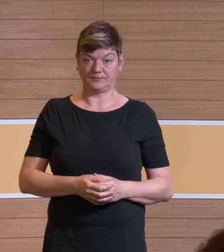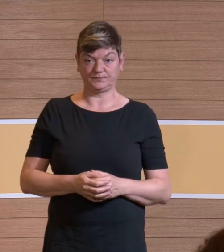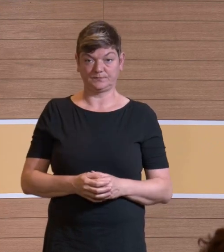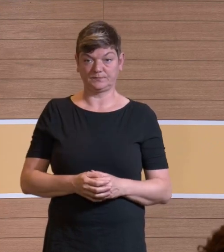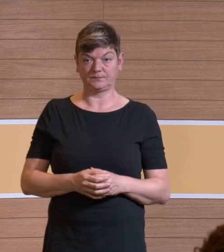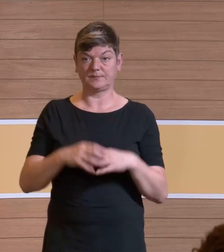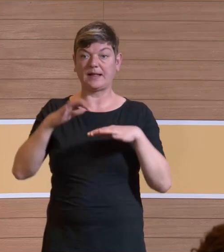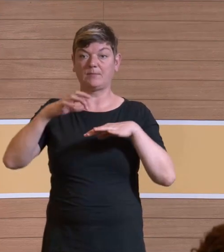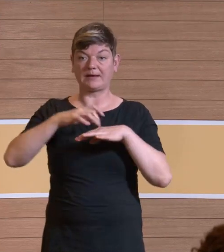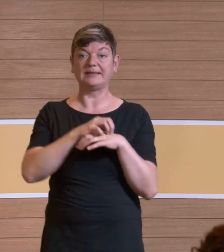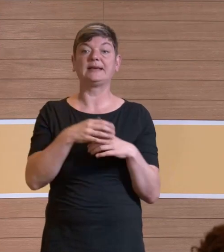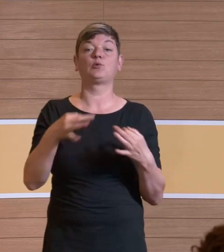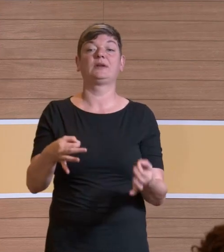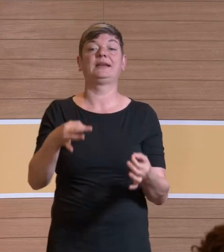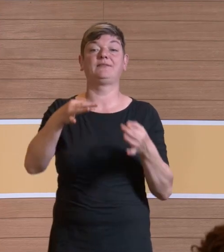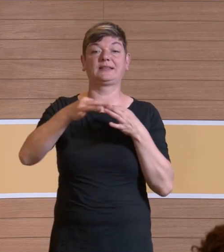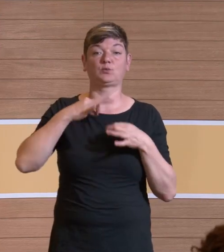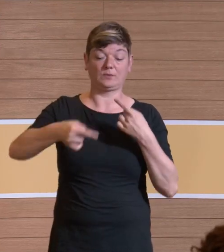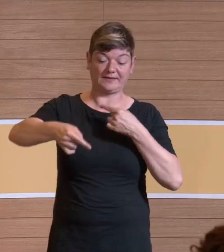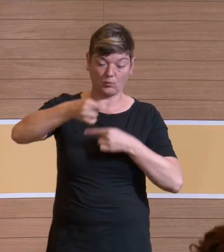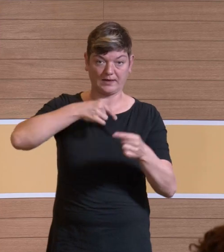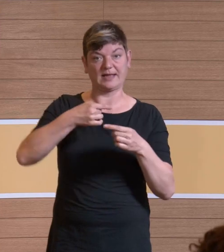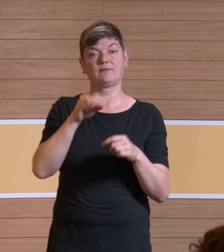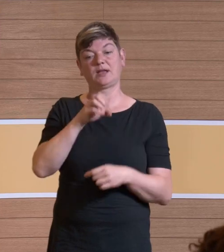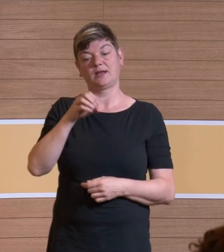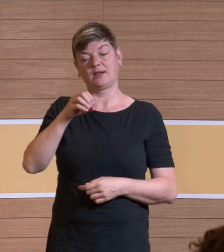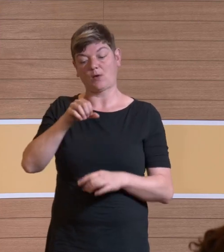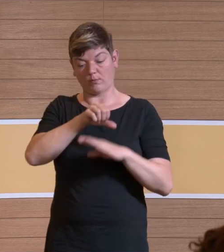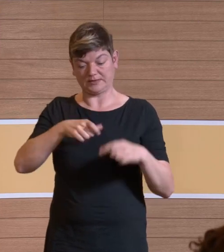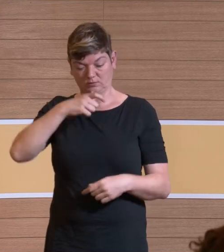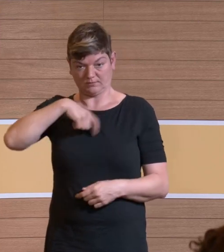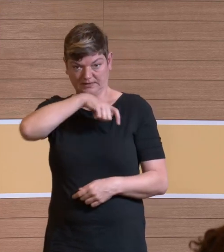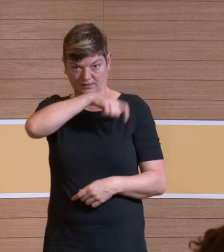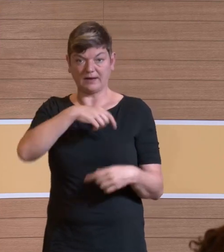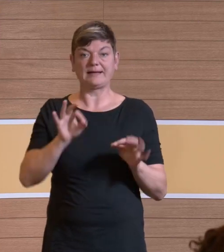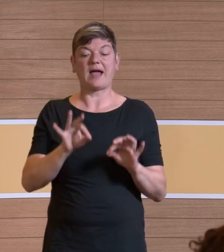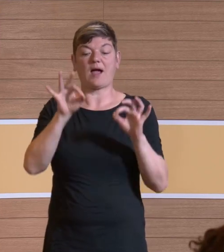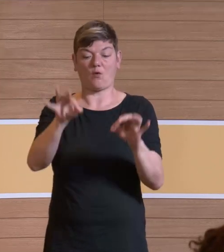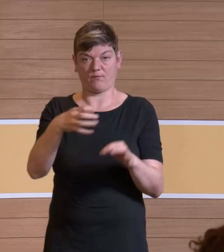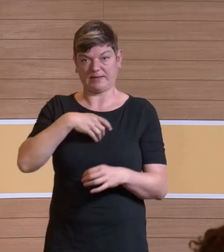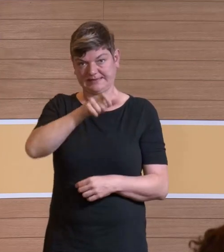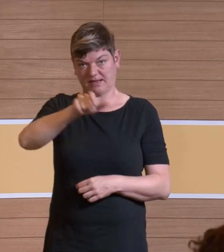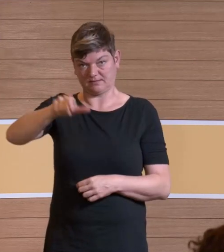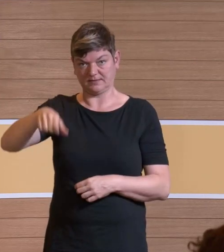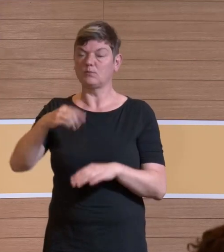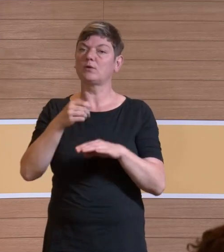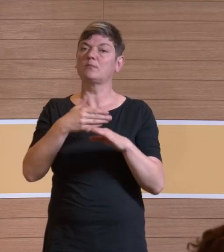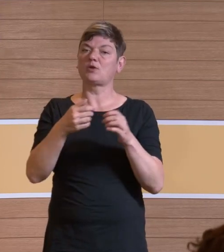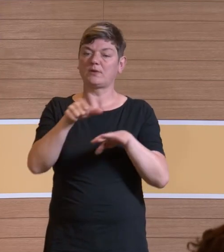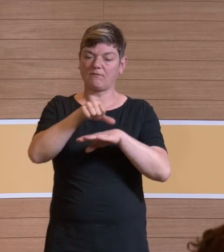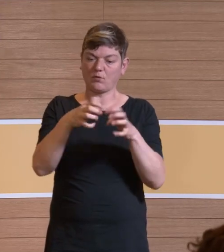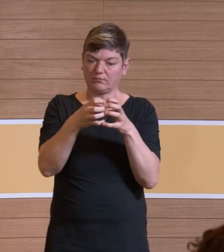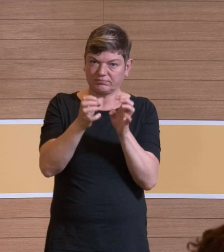Infektionsweg in der Regel andersrum. Das heißt, vom OP-Personal in den Situs des Patienten kann zu Wundinfektionen führen,